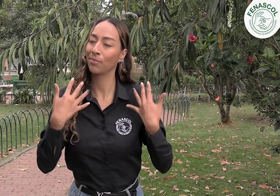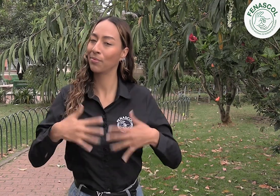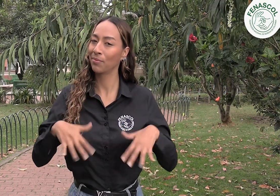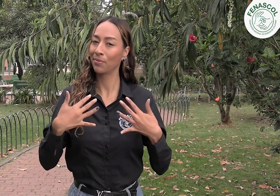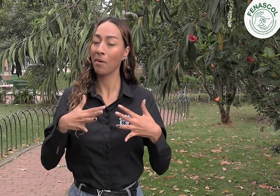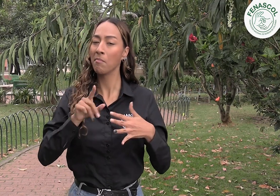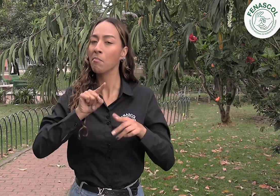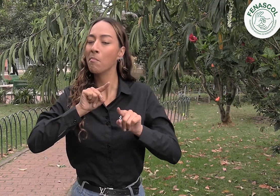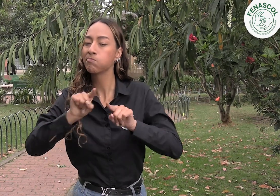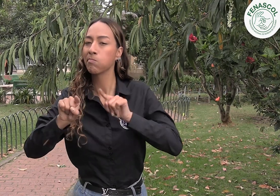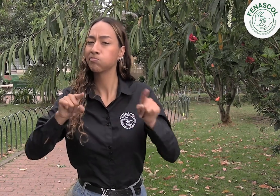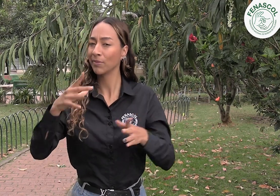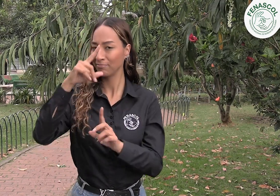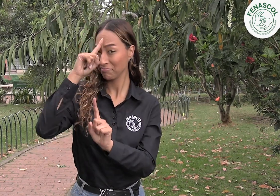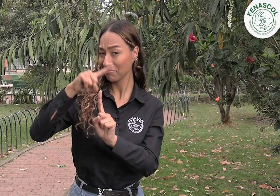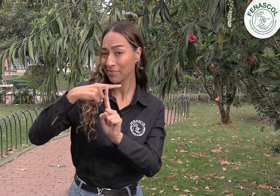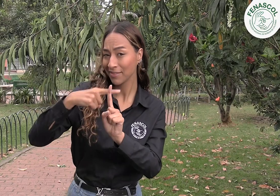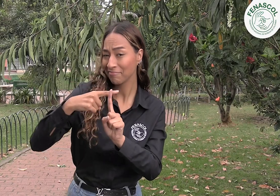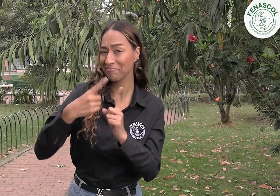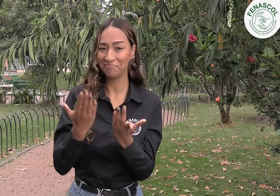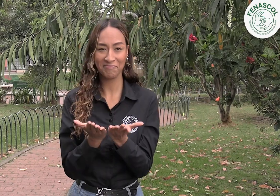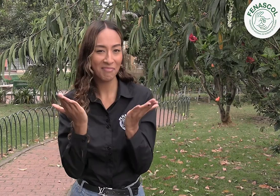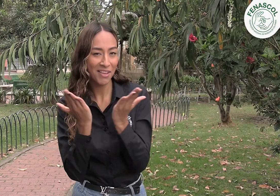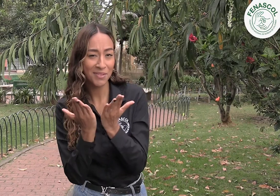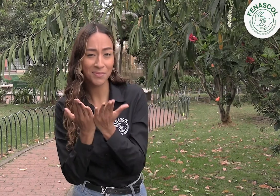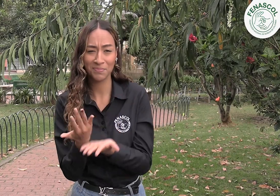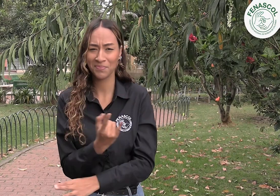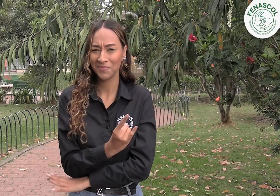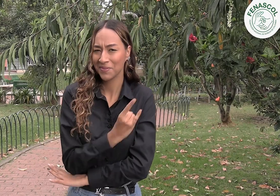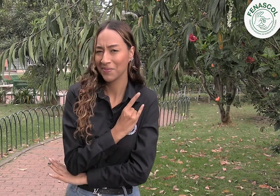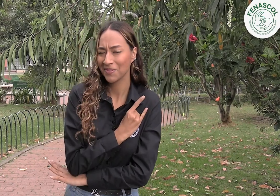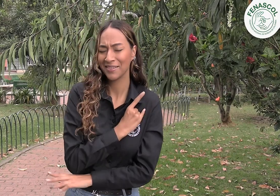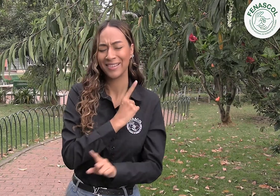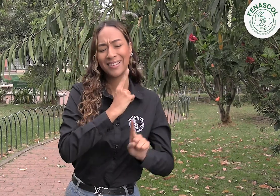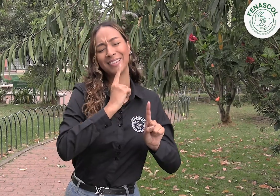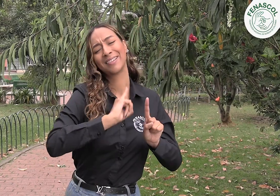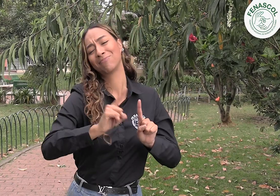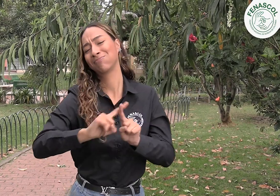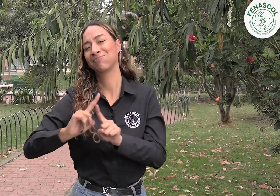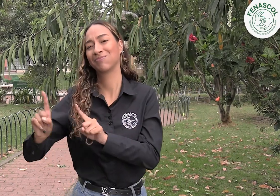gestionando en temas de educación, haciendo presencia en universidades, entre otras.